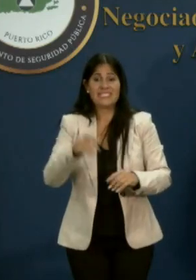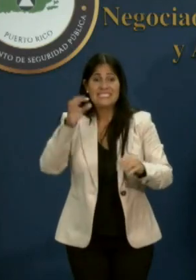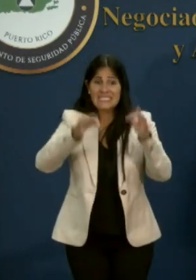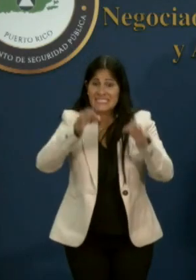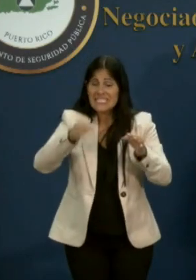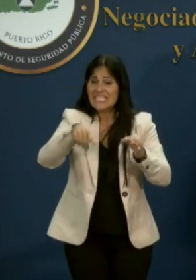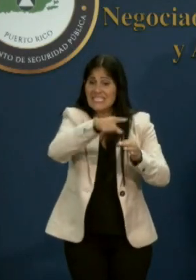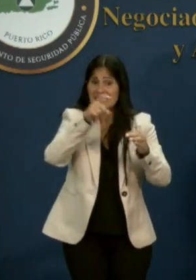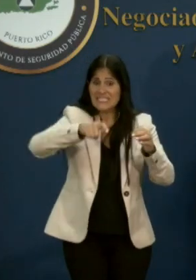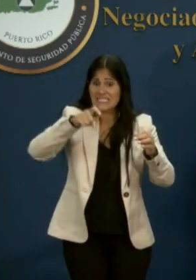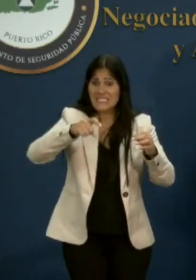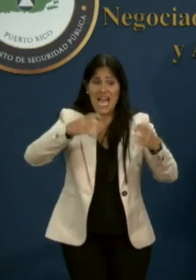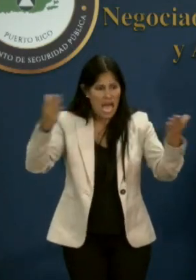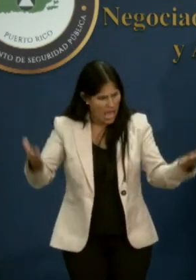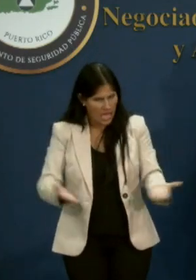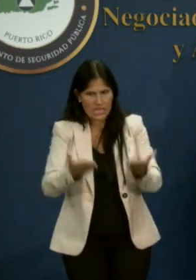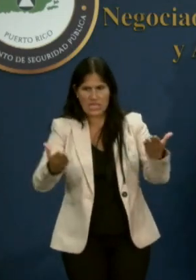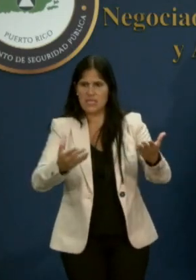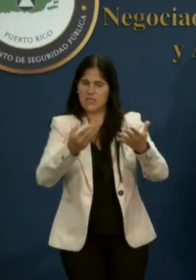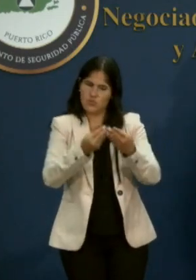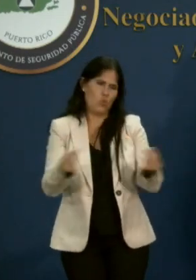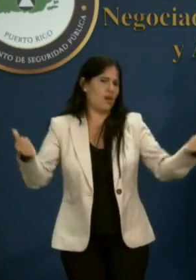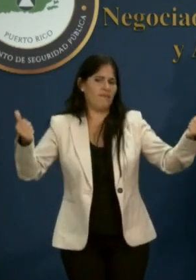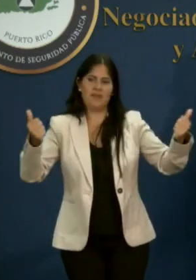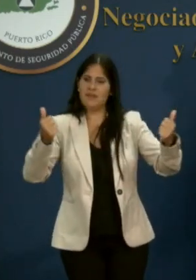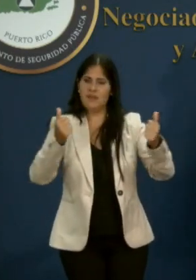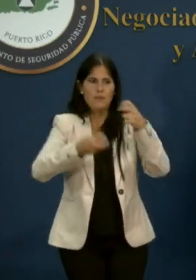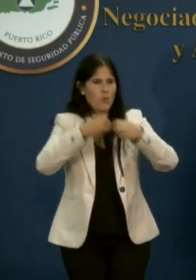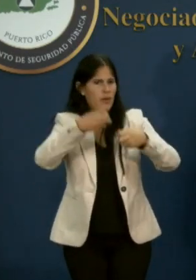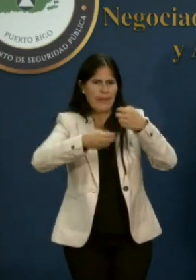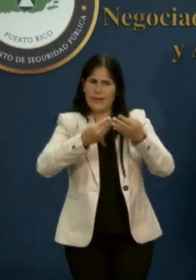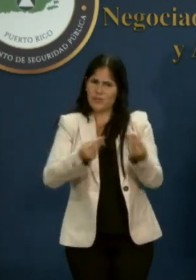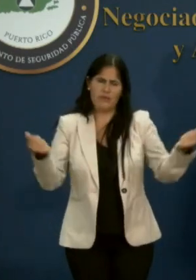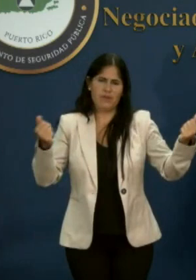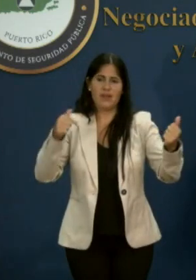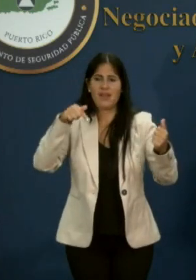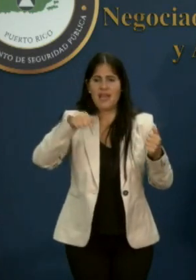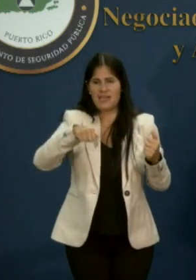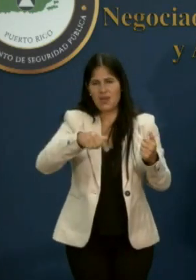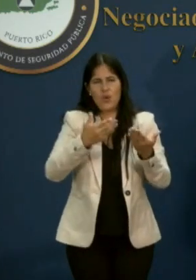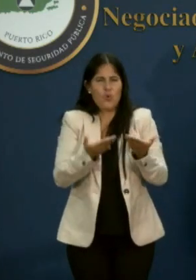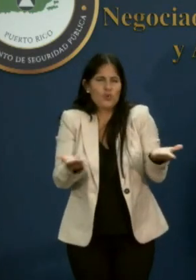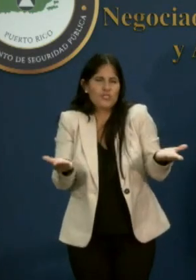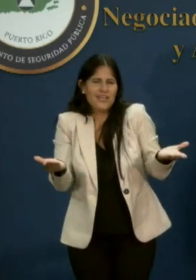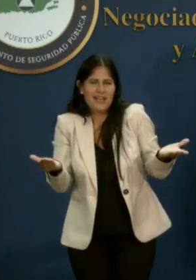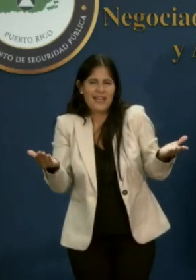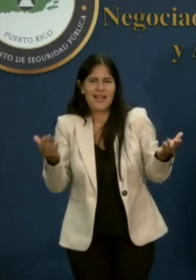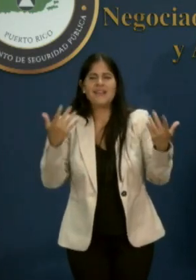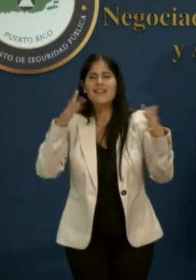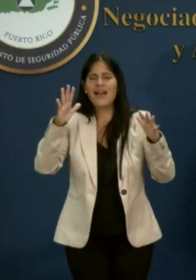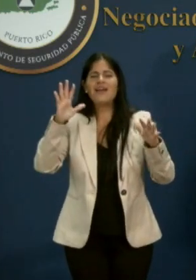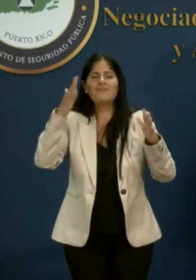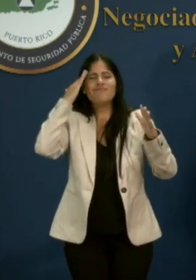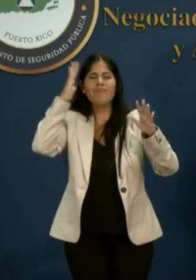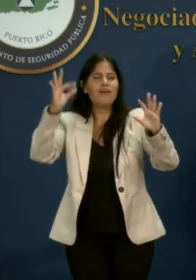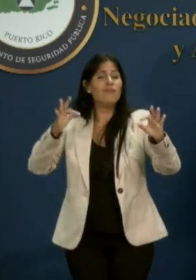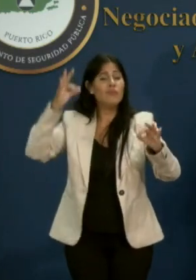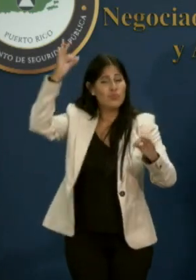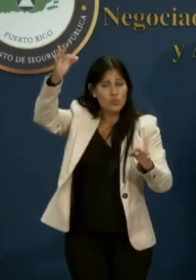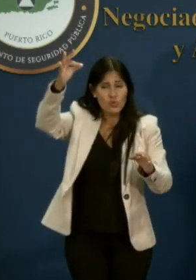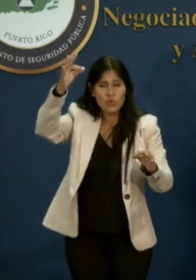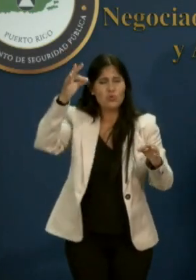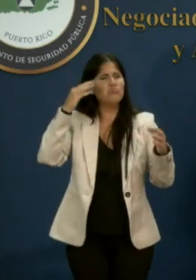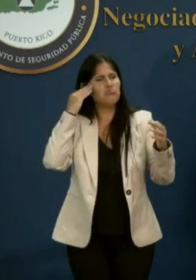y es aquí que se deben resolver los asuntos. Y eso es una de las cosas que yo creo que ya, de cara al futuro, todos ya van